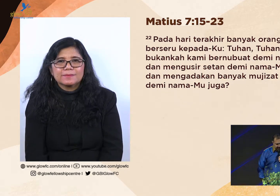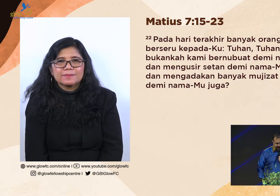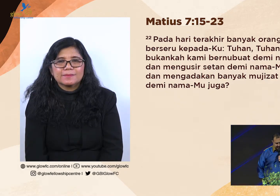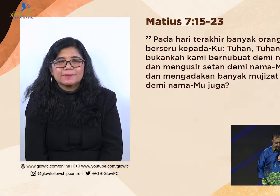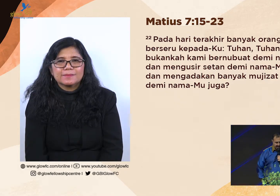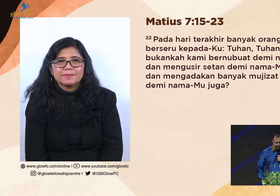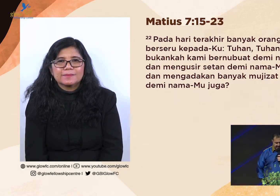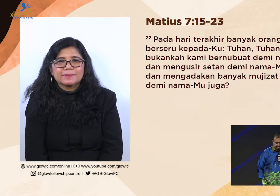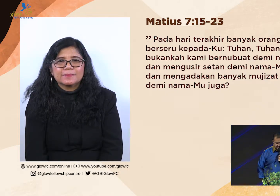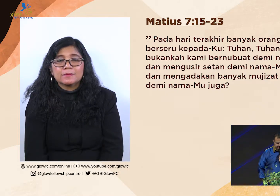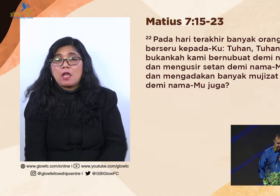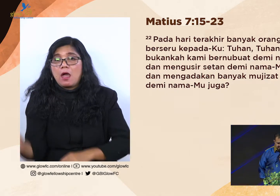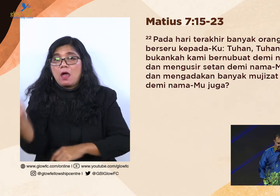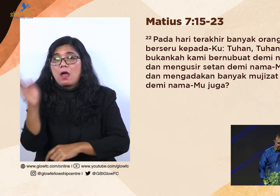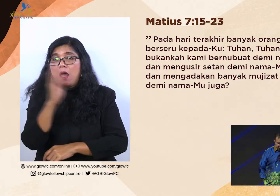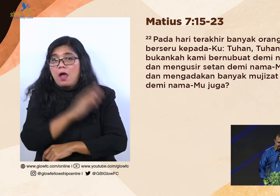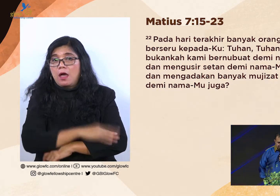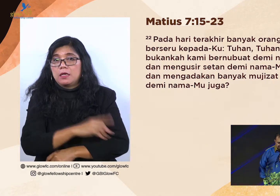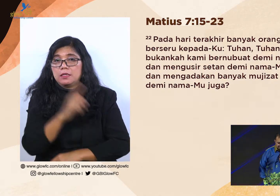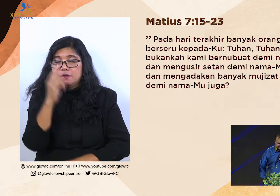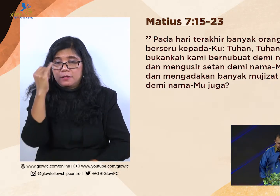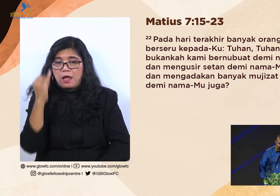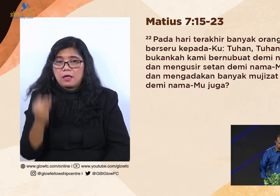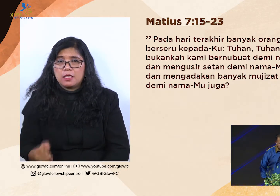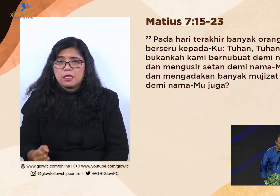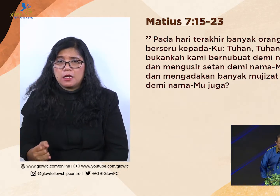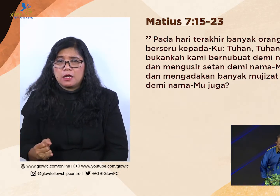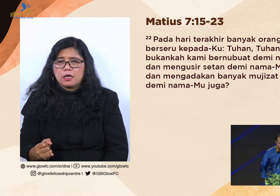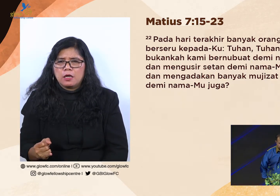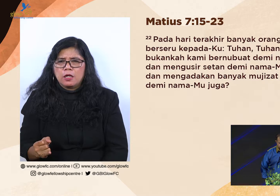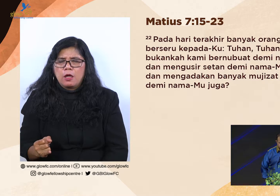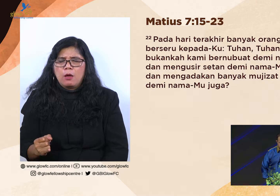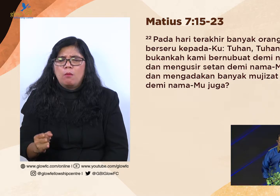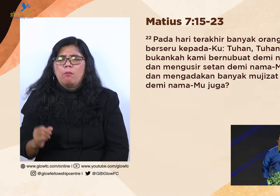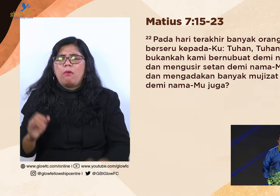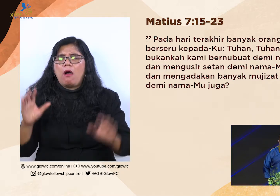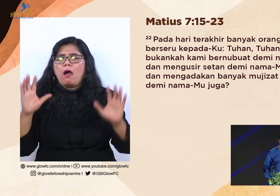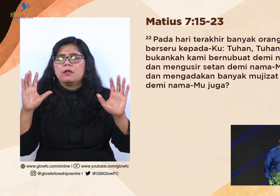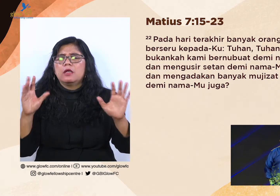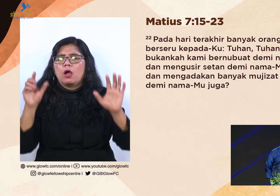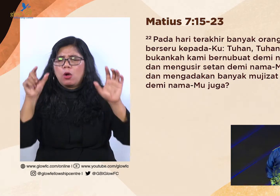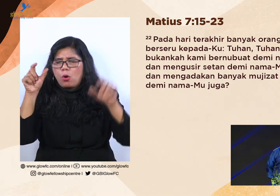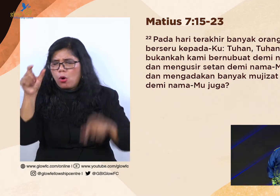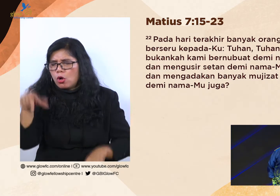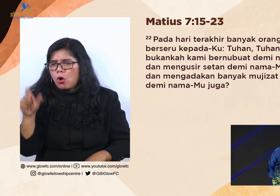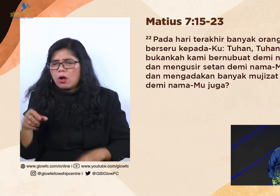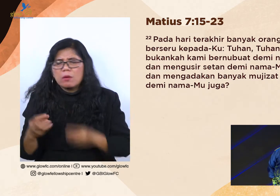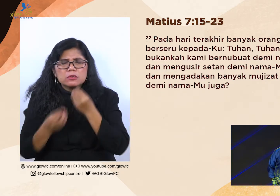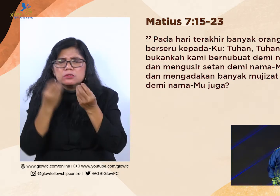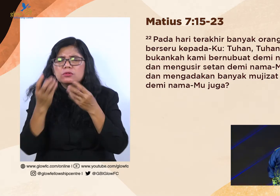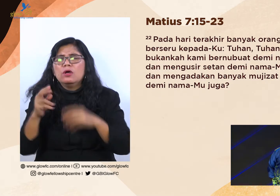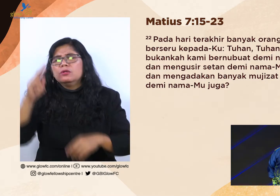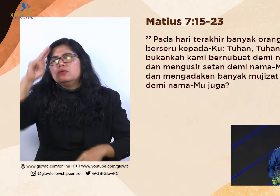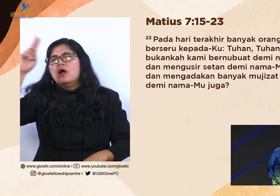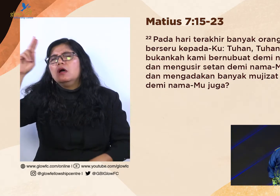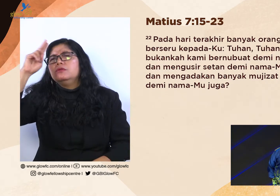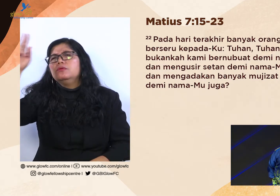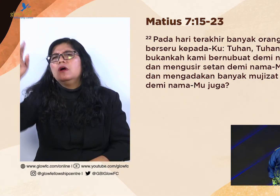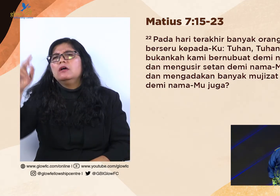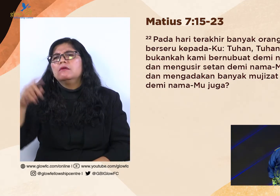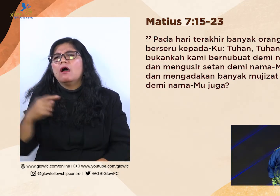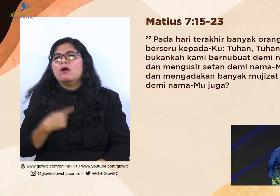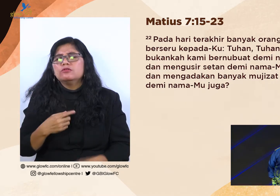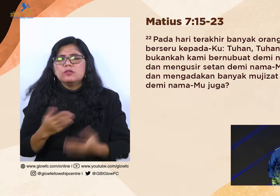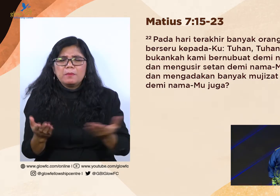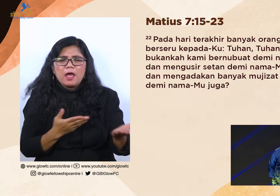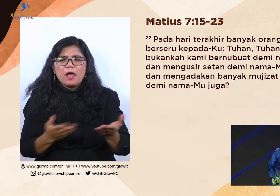Pada hari terakhir. Banyak orang yang berseru kepadaku, Tuhan, Tuhan. Bukankah kami berdua demi nama, muda mengusir setan demi nama,